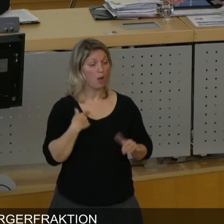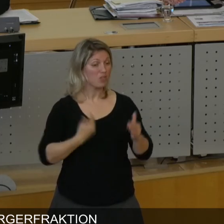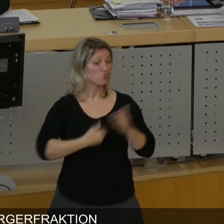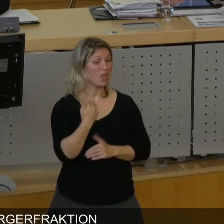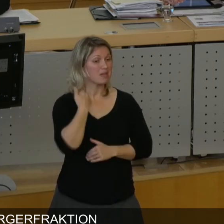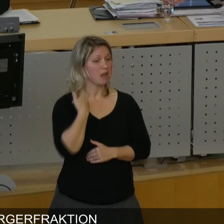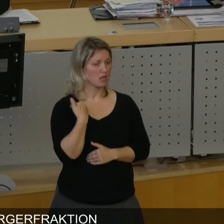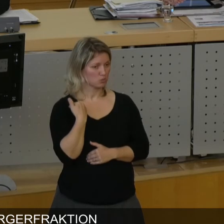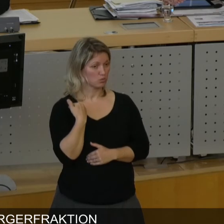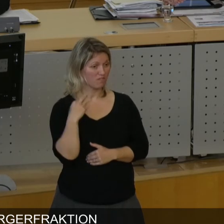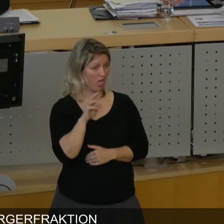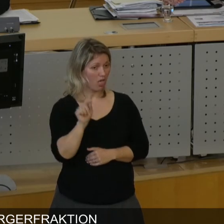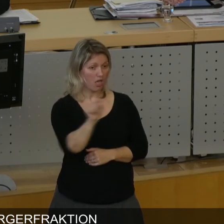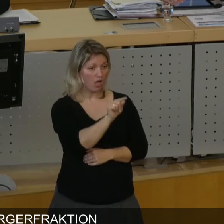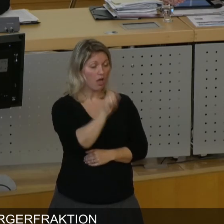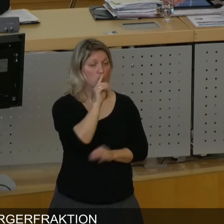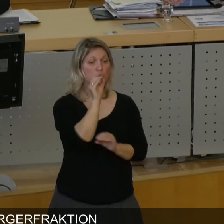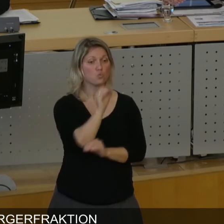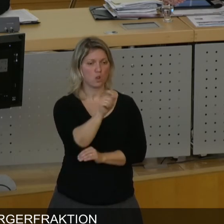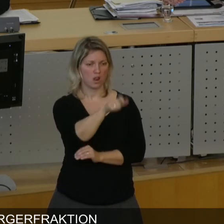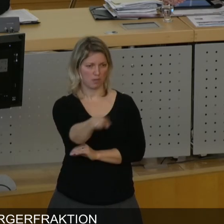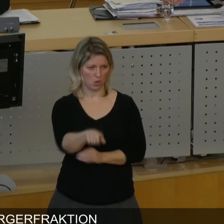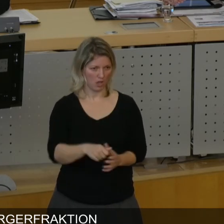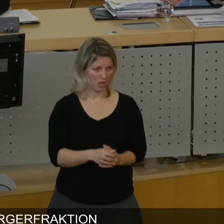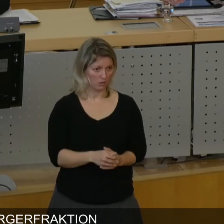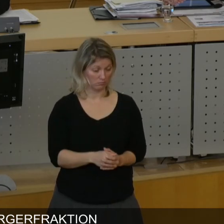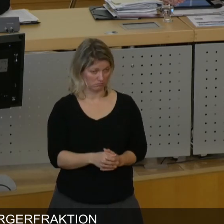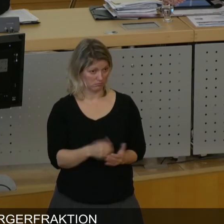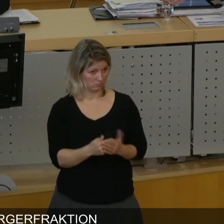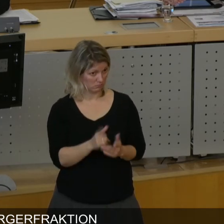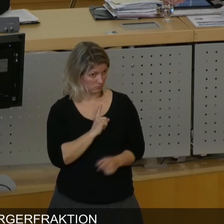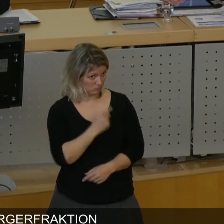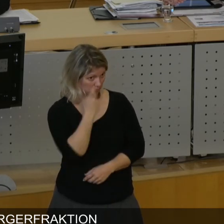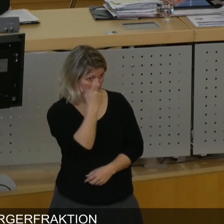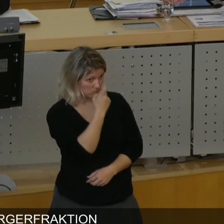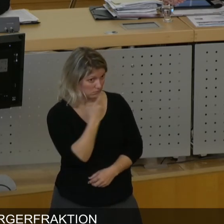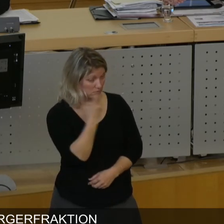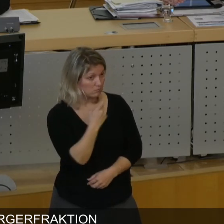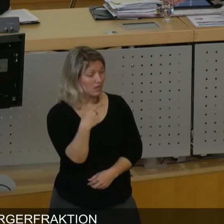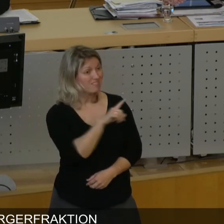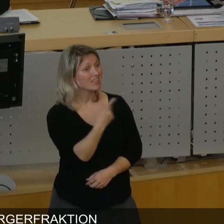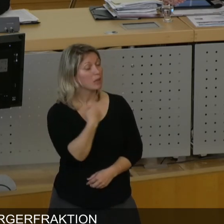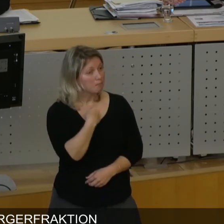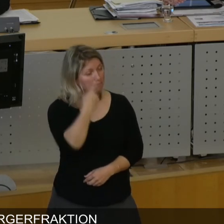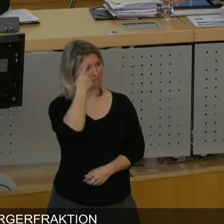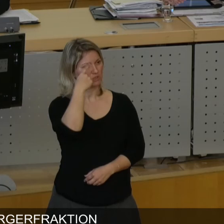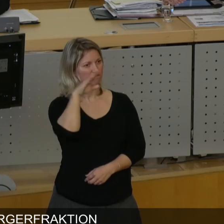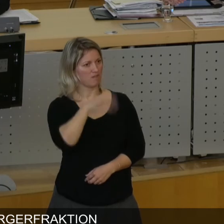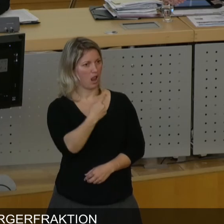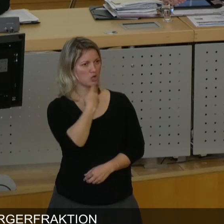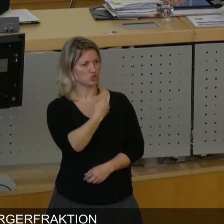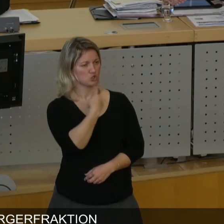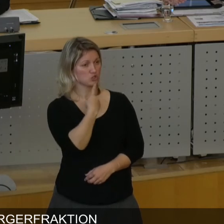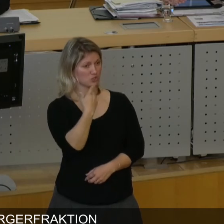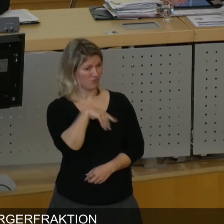null Bürger. Ich kann Ihnen sagen, ich war verwundert darüber, dass eine solche bewusste falsche Aussage von einem SPD